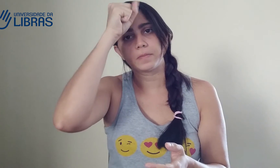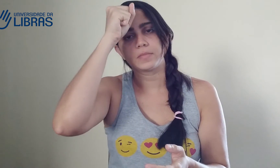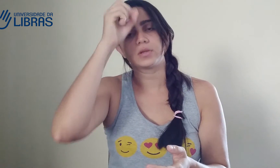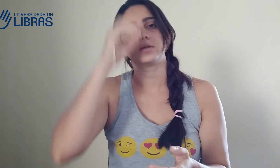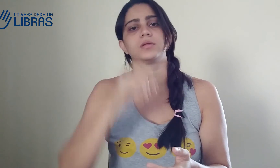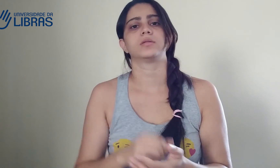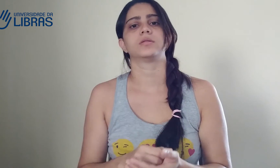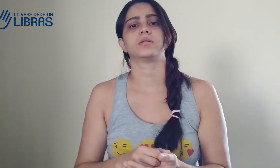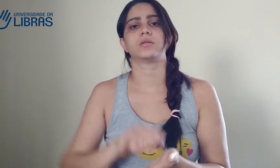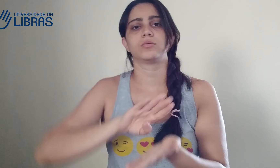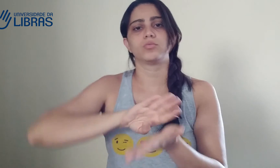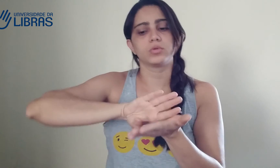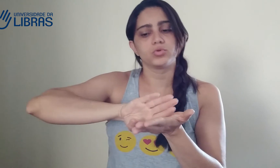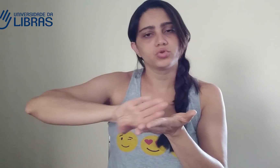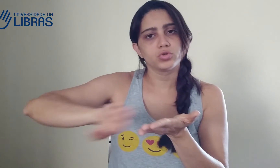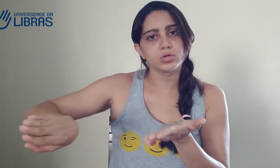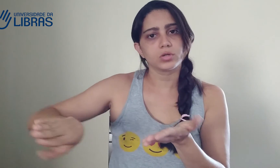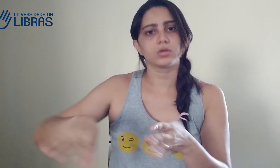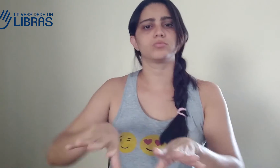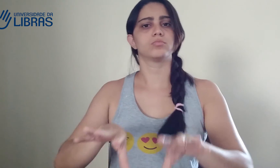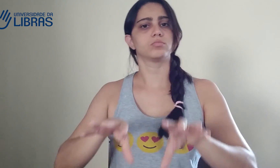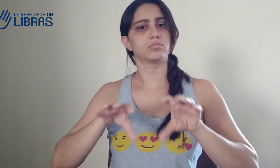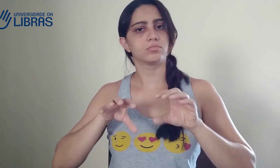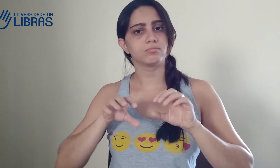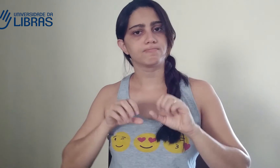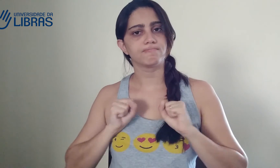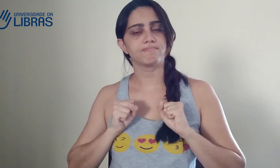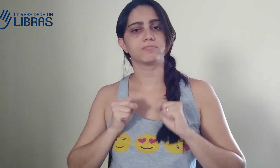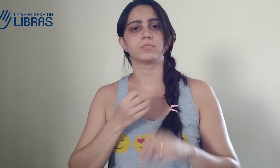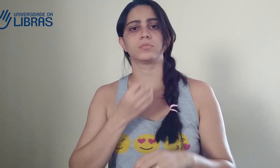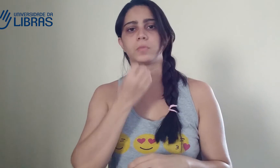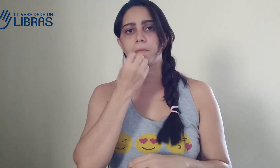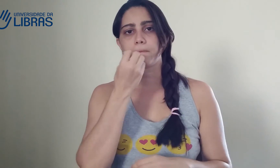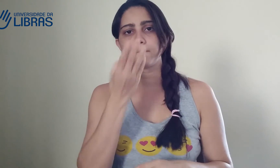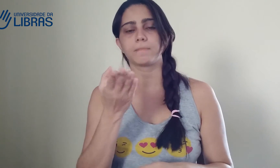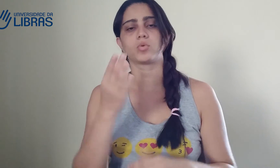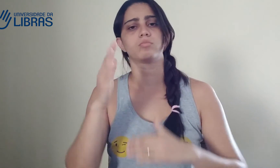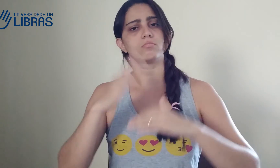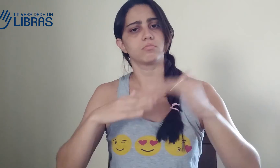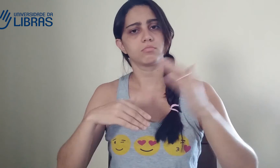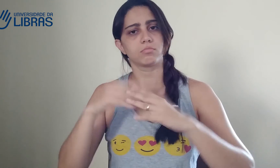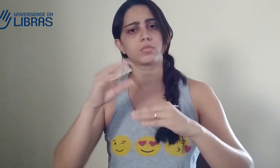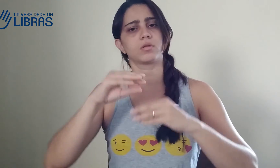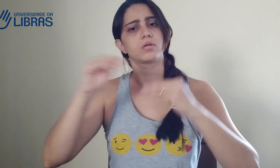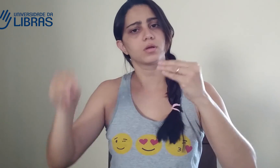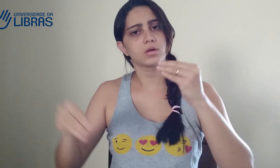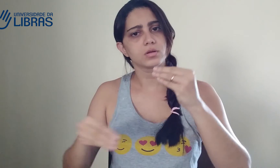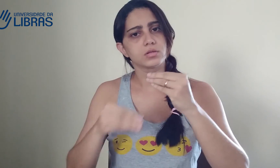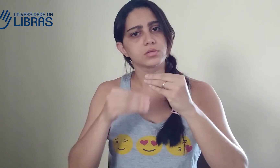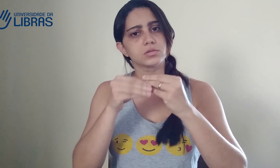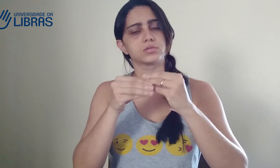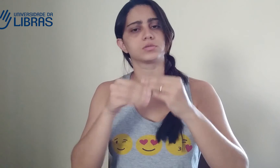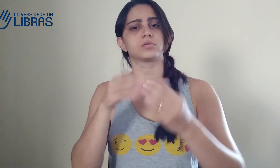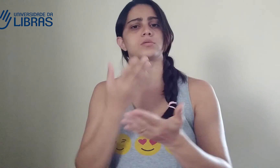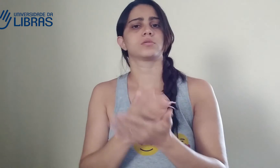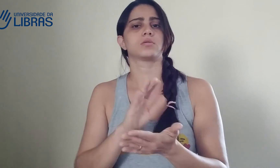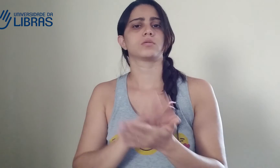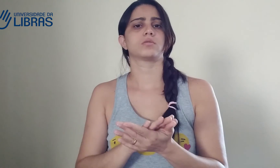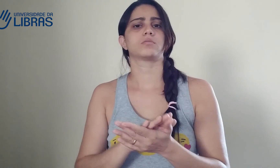intérprete faz certo, aquele faz errado. Não, eu estou falando de umas observações que eu faço. Porque eu quero observar, para aprender e reter o que é